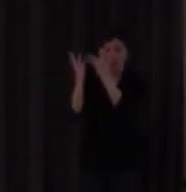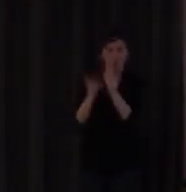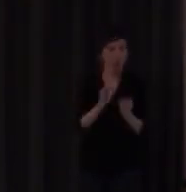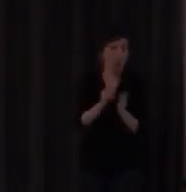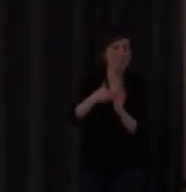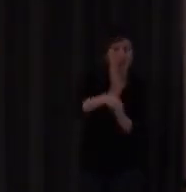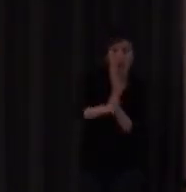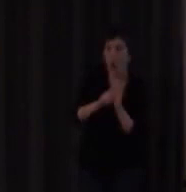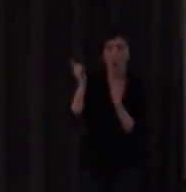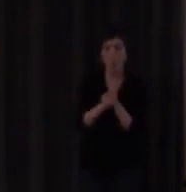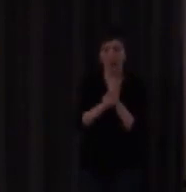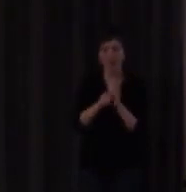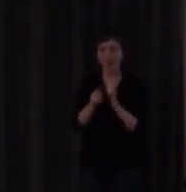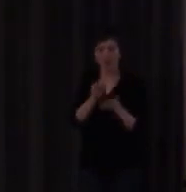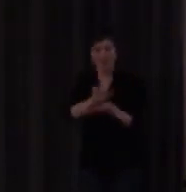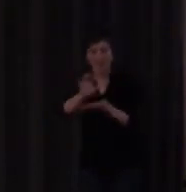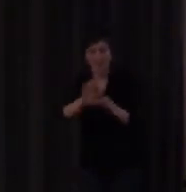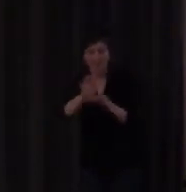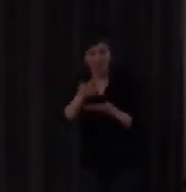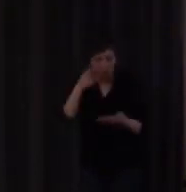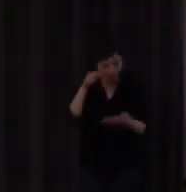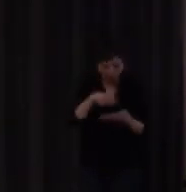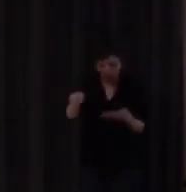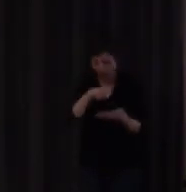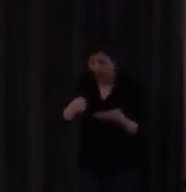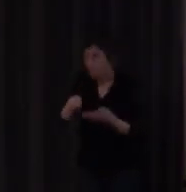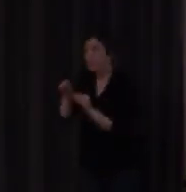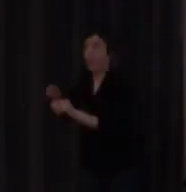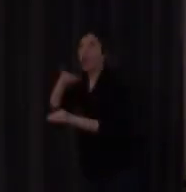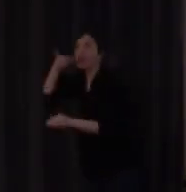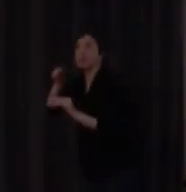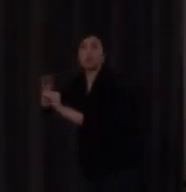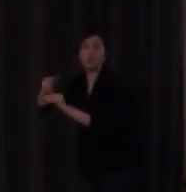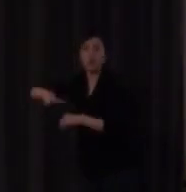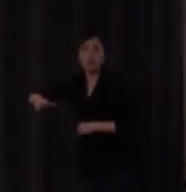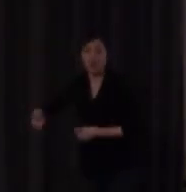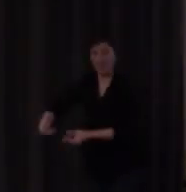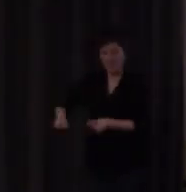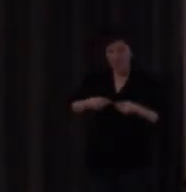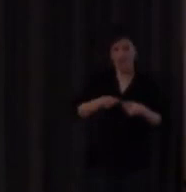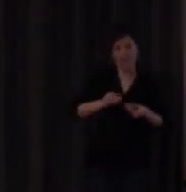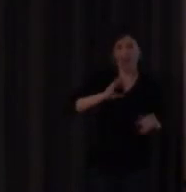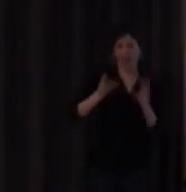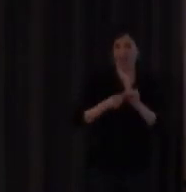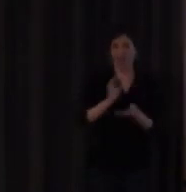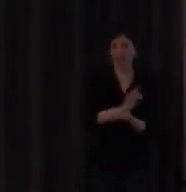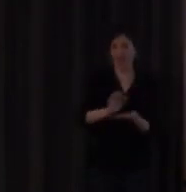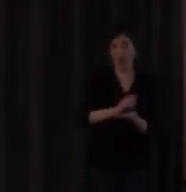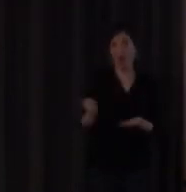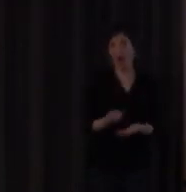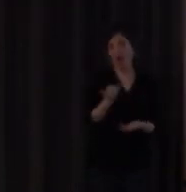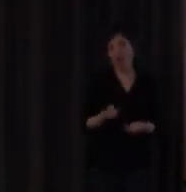en SEA y que yo pudiese leer que los oyentes leyesen el suyo en lengua castellana y que yo pudiese hacerlo en SEA